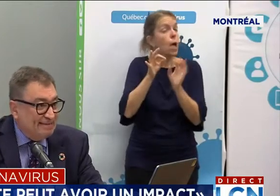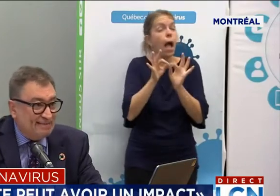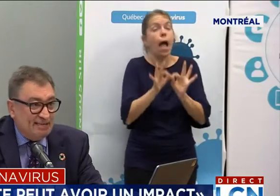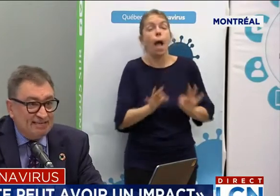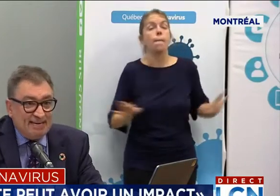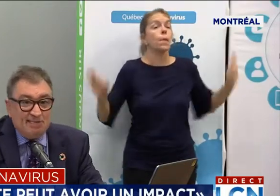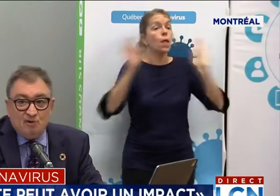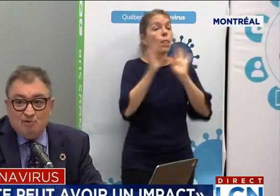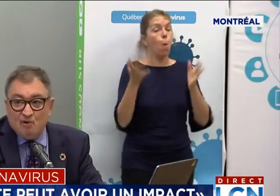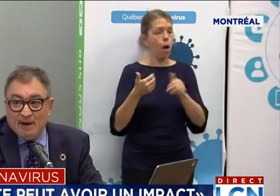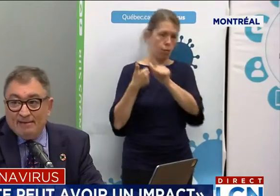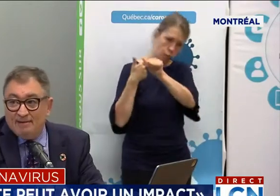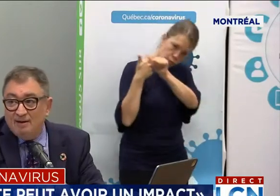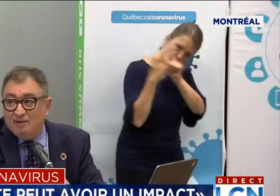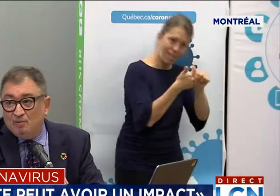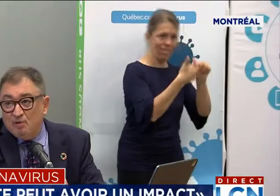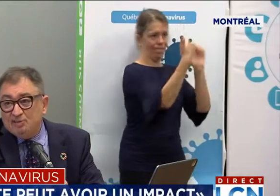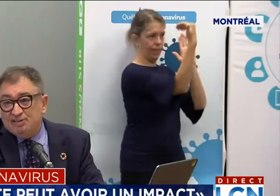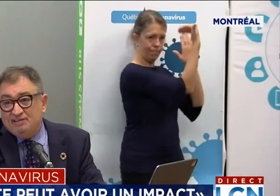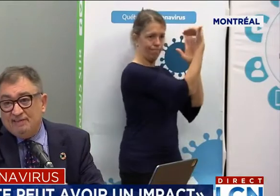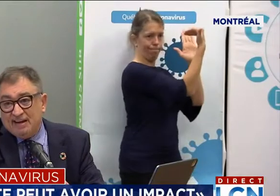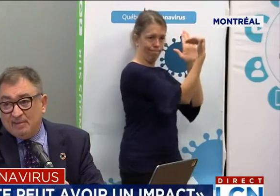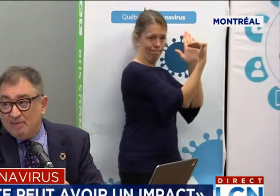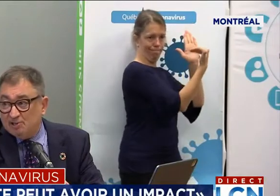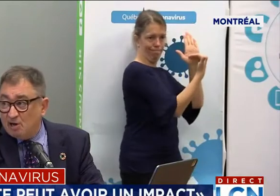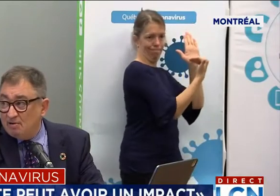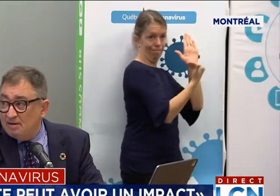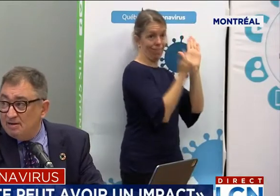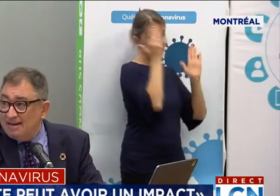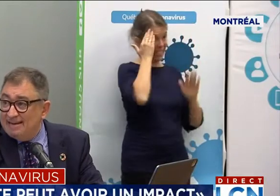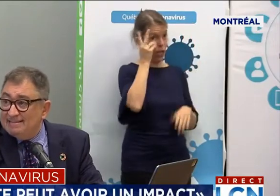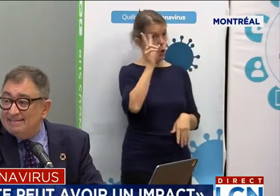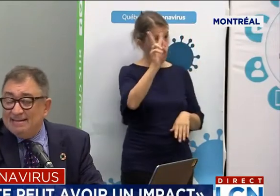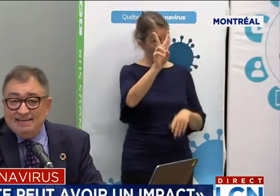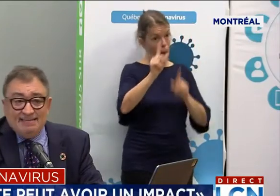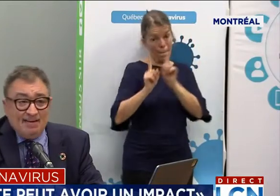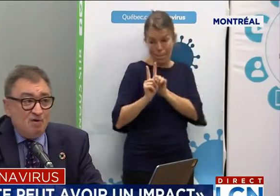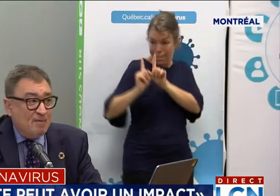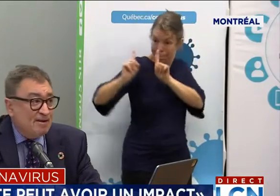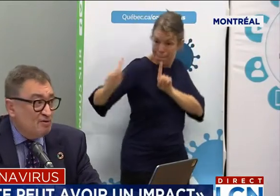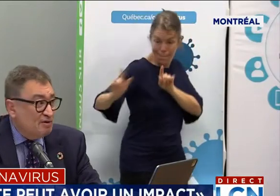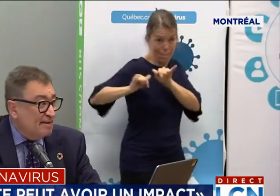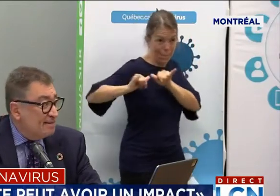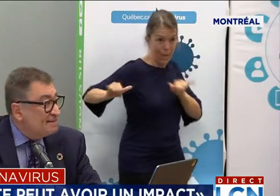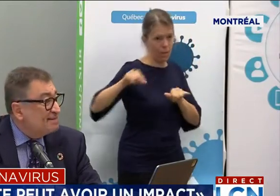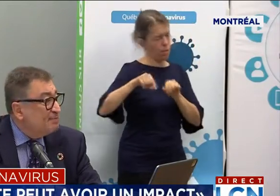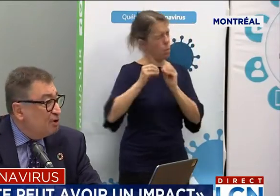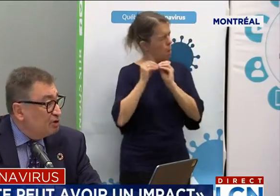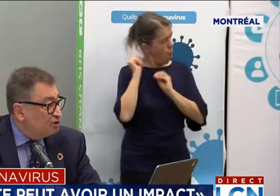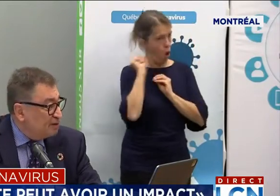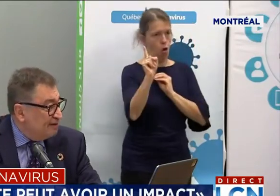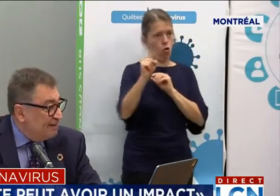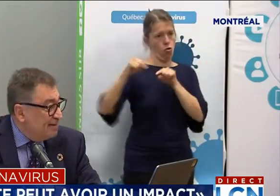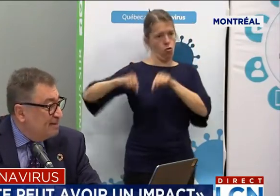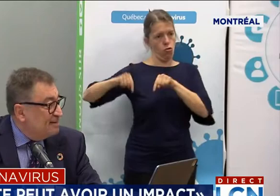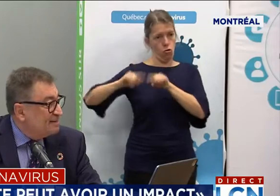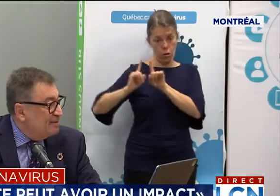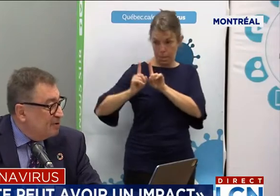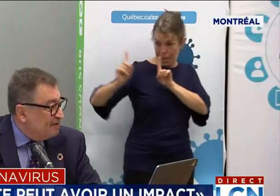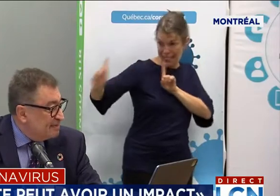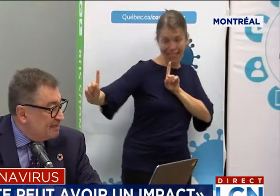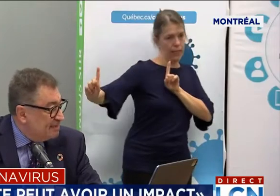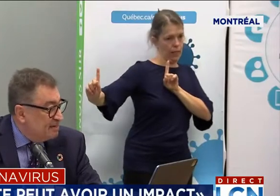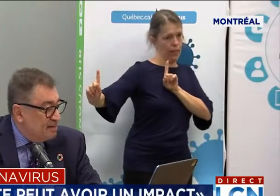première est la distanciation de deux mètres. Pour moi, ça, c'est vraiment majeur. Être distancé à deux mètres tout le temps, ce n pas toujours évident,